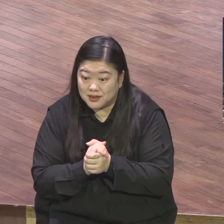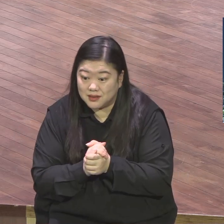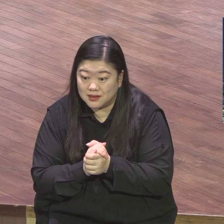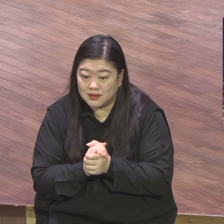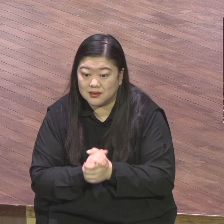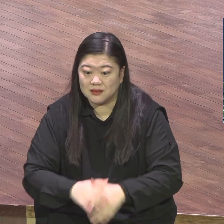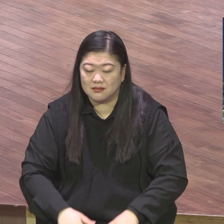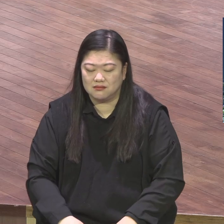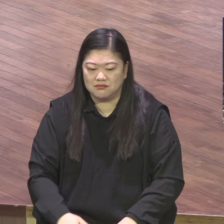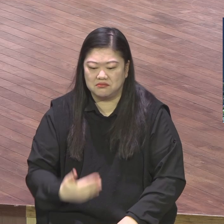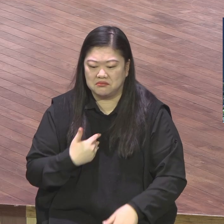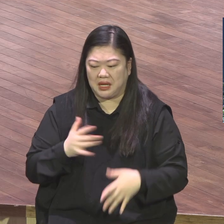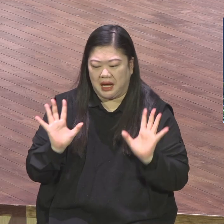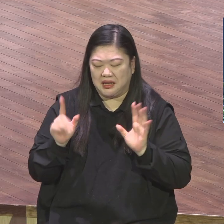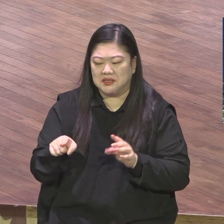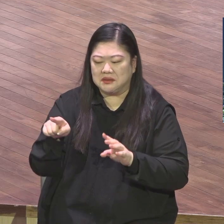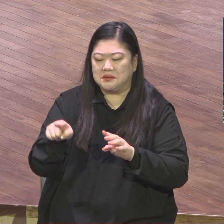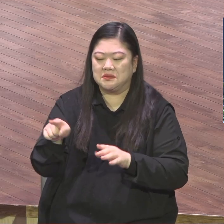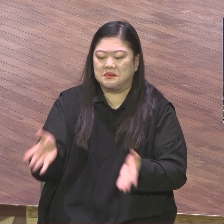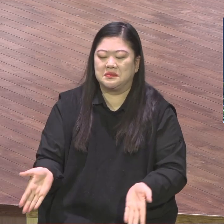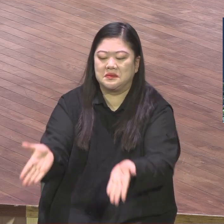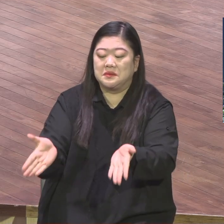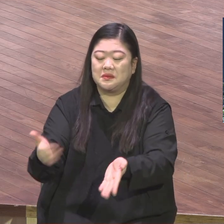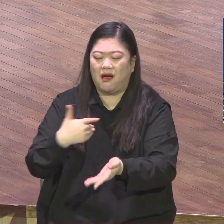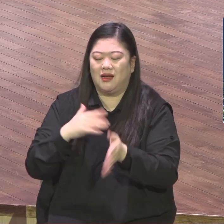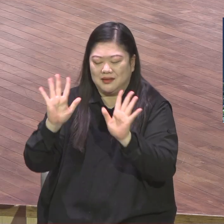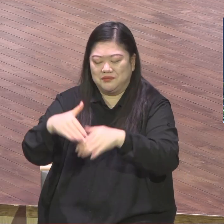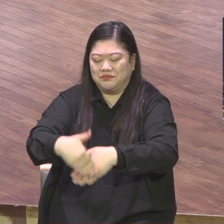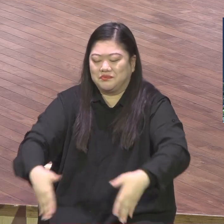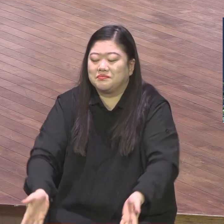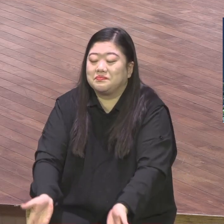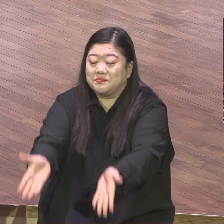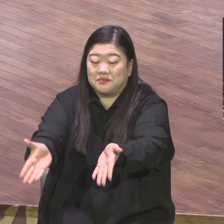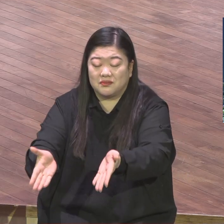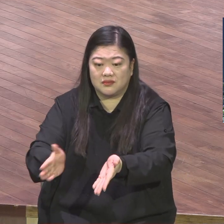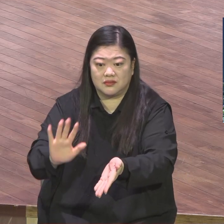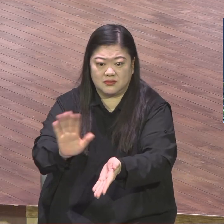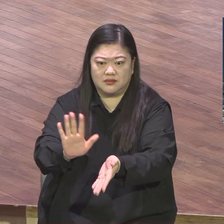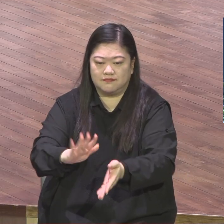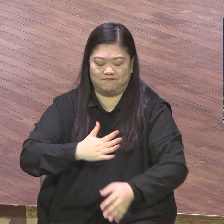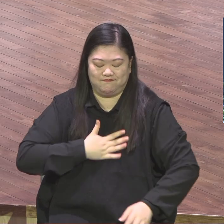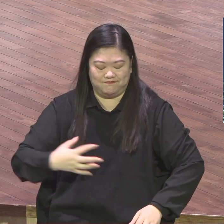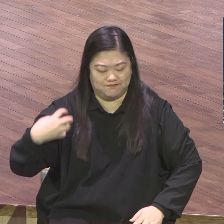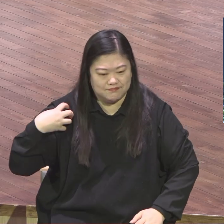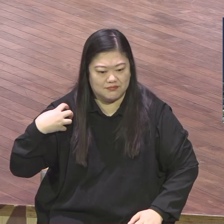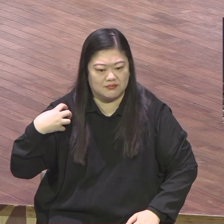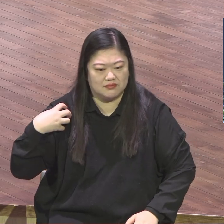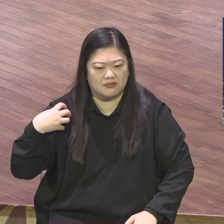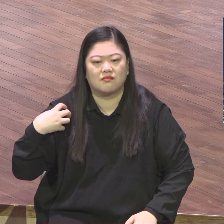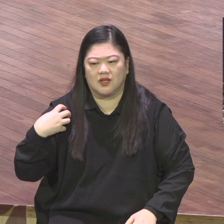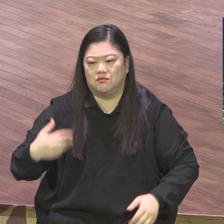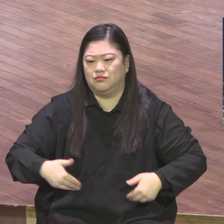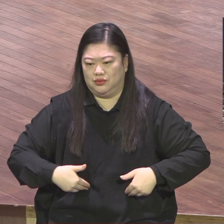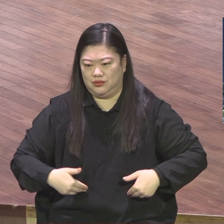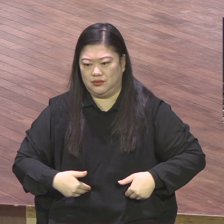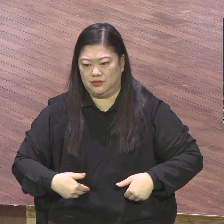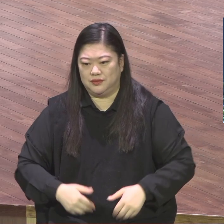이런 영적 자세를 여러분이 가지는 것이 사실 굉장히 중요합니다. 거룩한 야망을